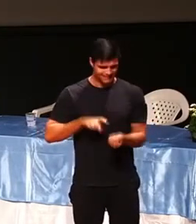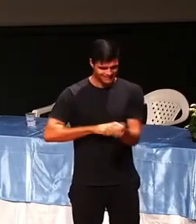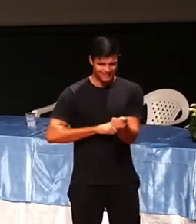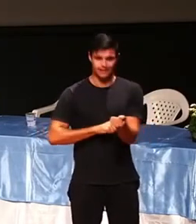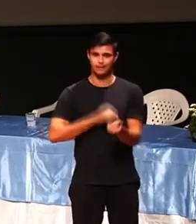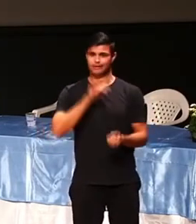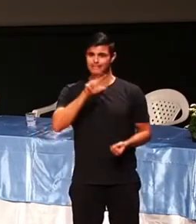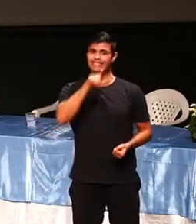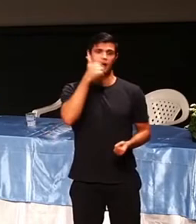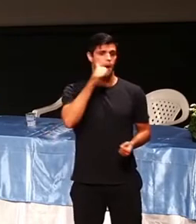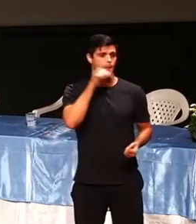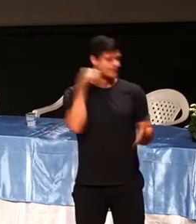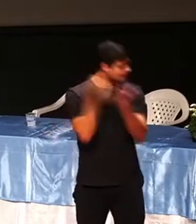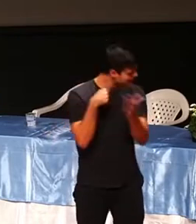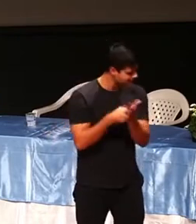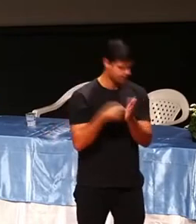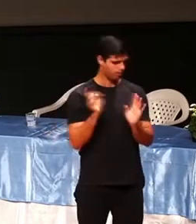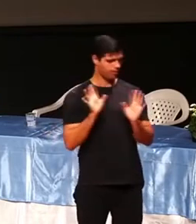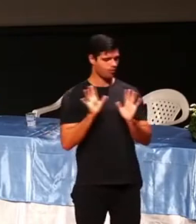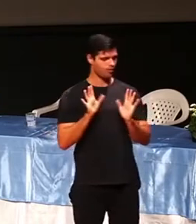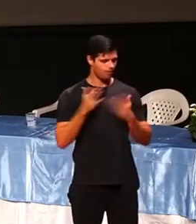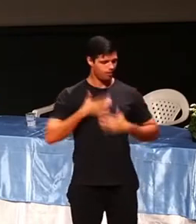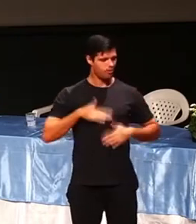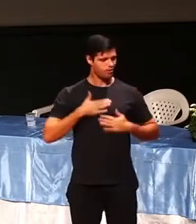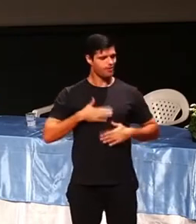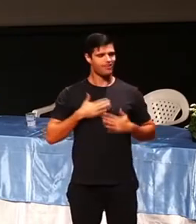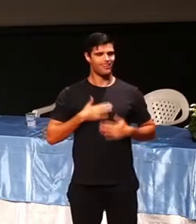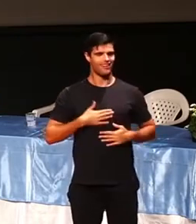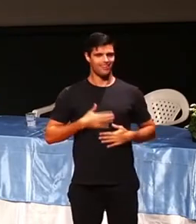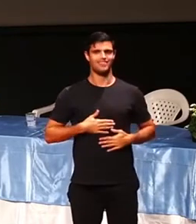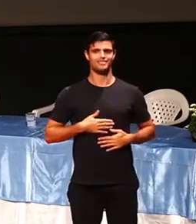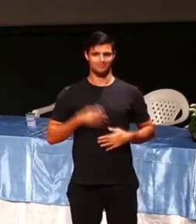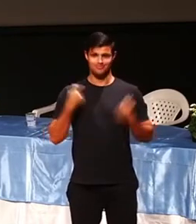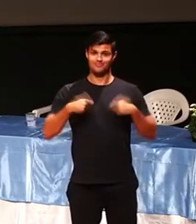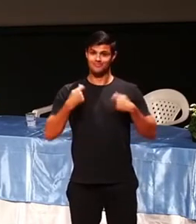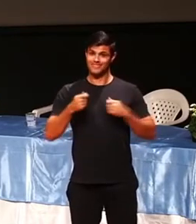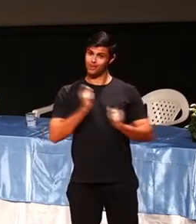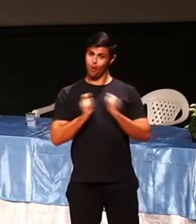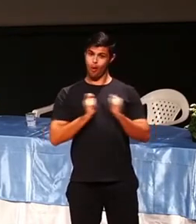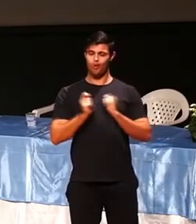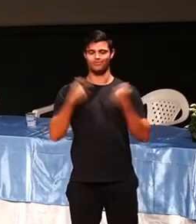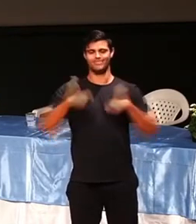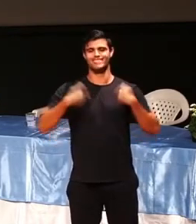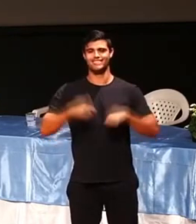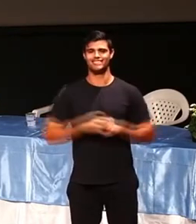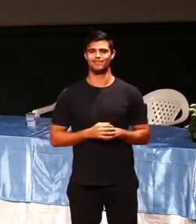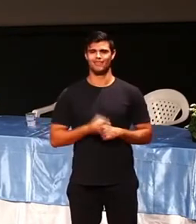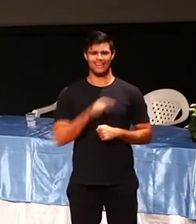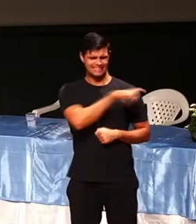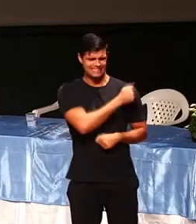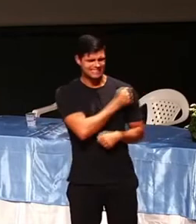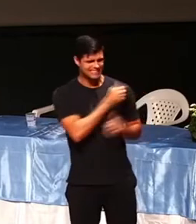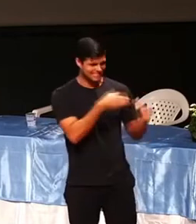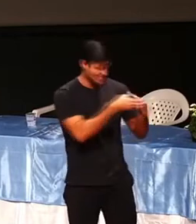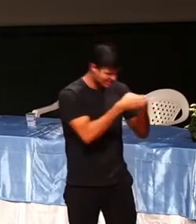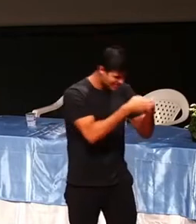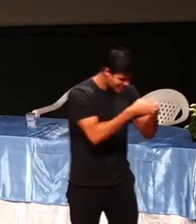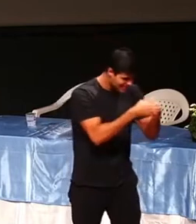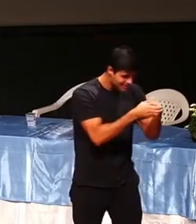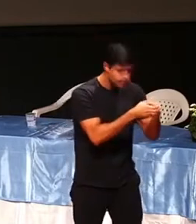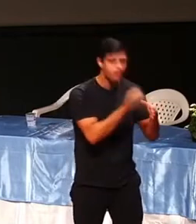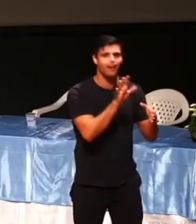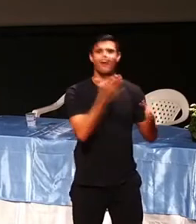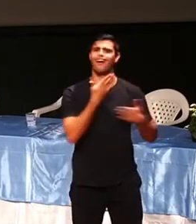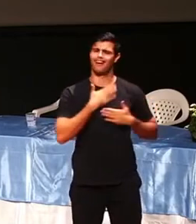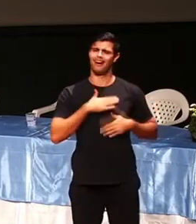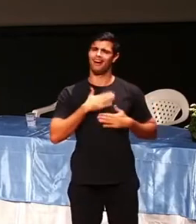Se segura. É uma inteligência emocional. Ah, eu queria pegar um e esganar. Eu sei. Às vezes